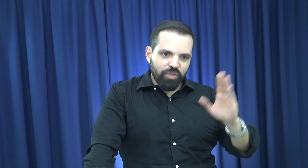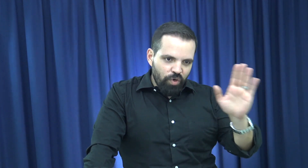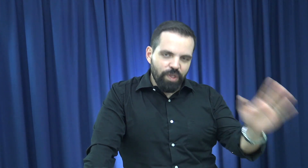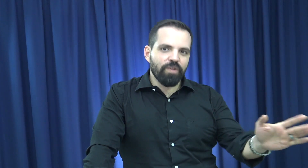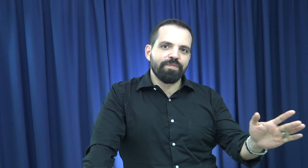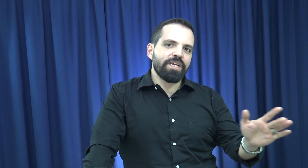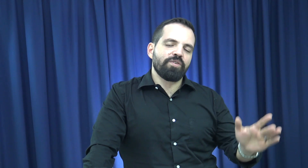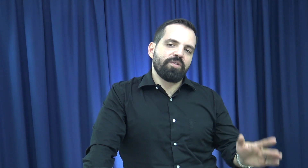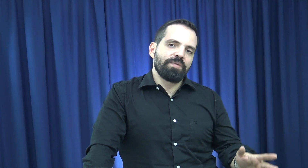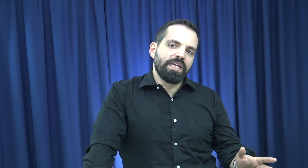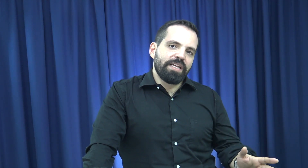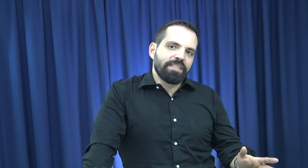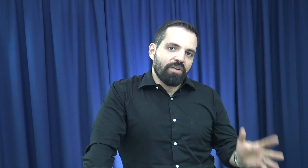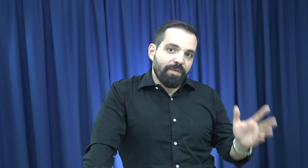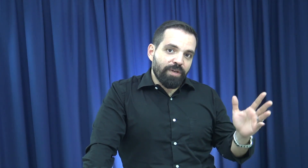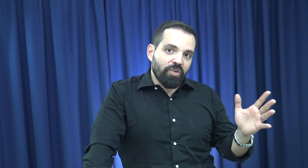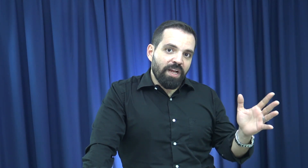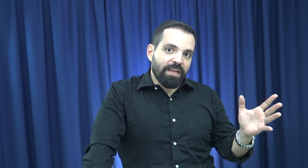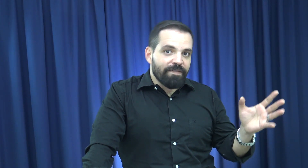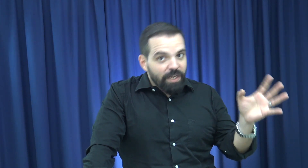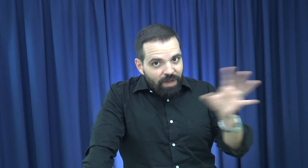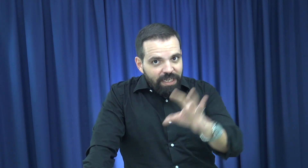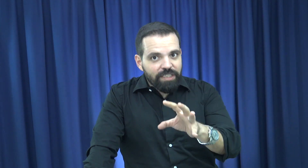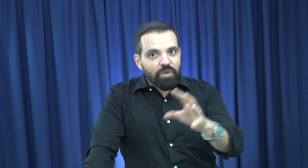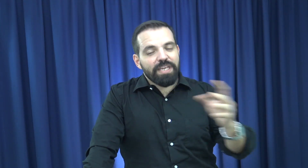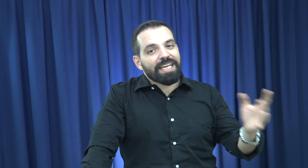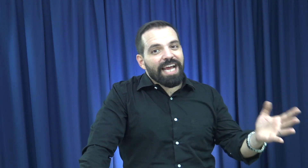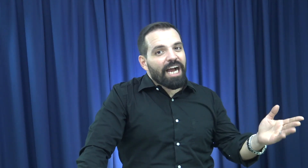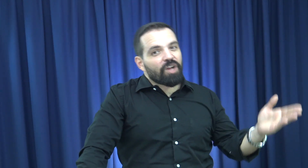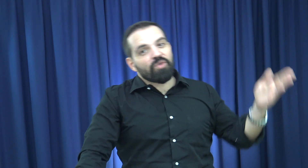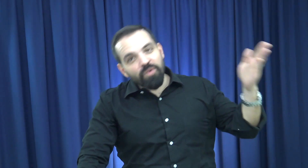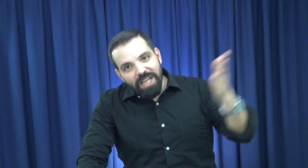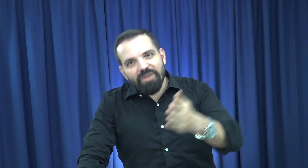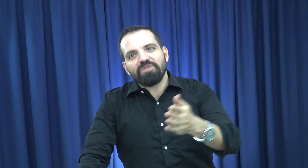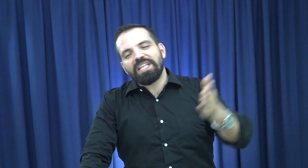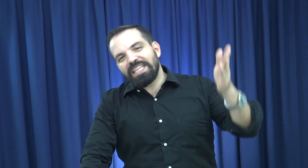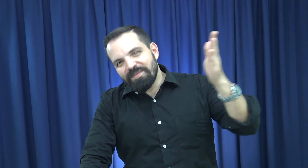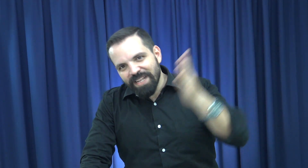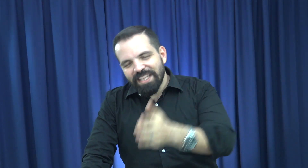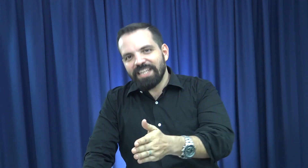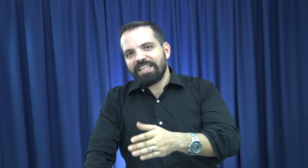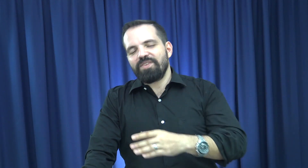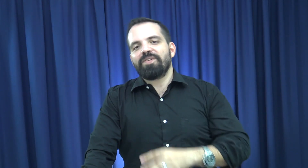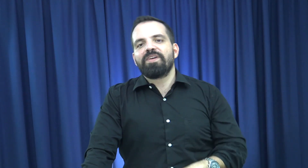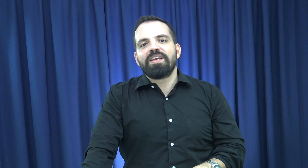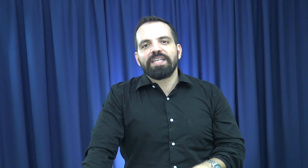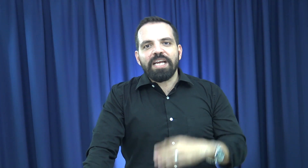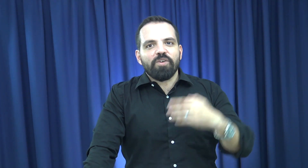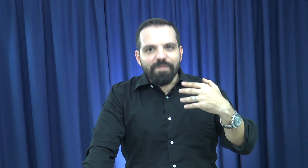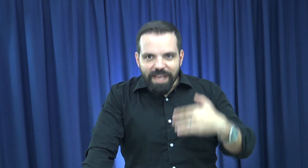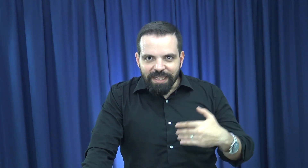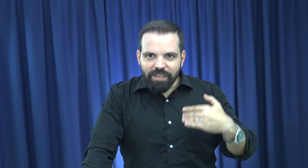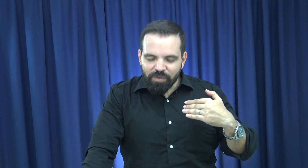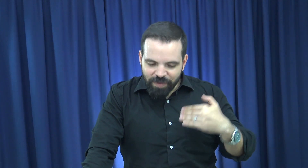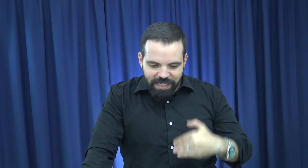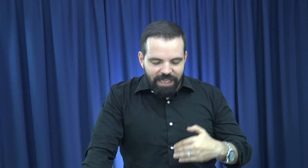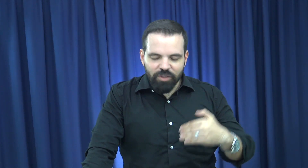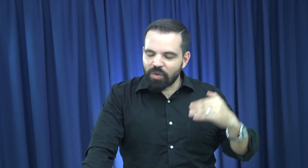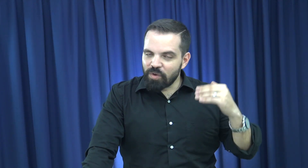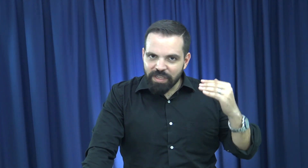solo de domingo. Ser una persona que vino a Cristo y que acude constantemente al Señor. Que encomienda su vida todos los